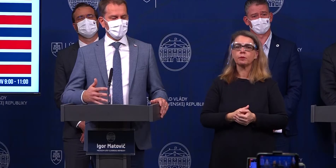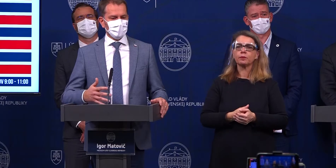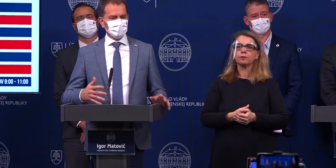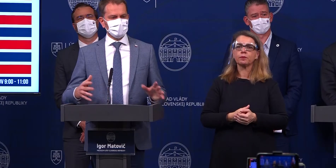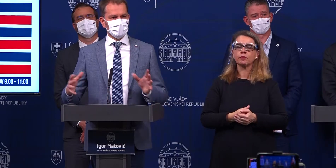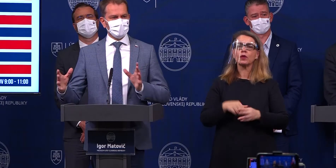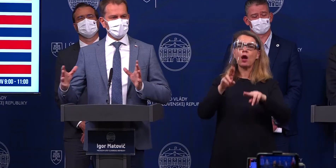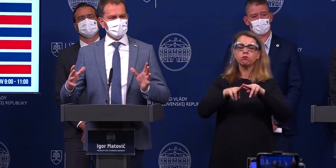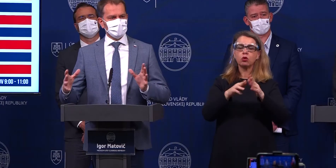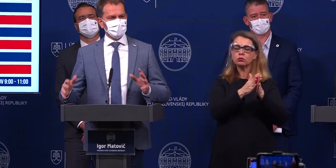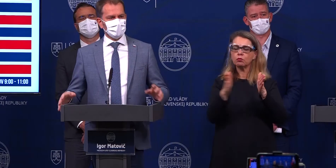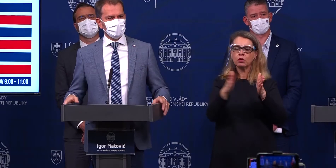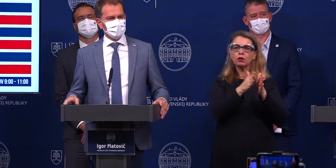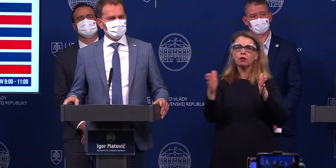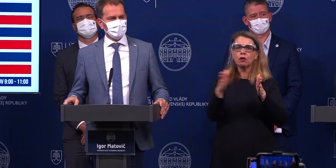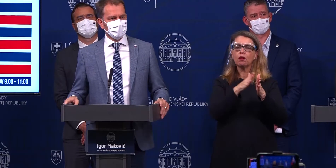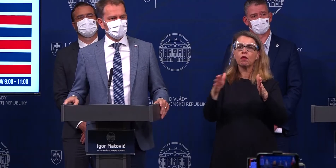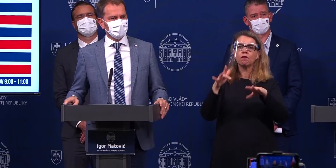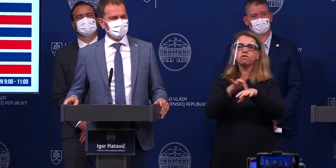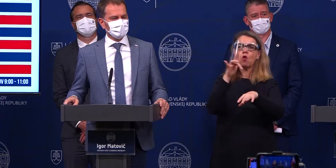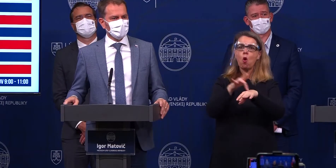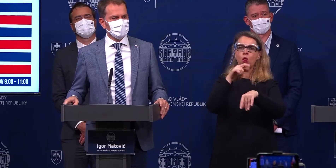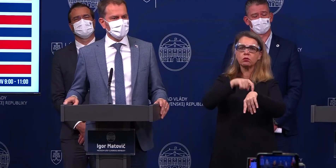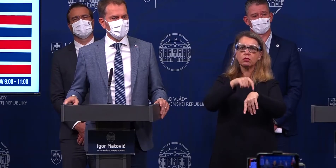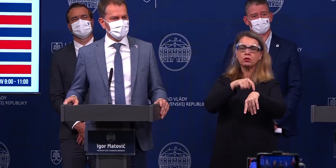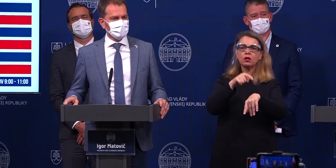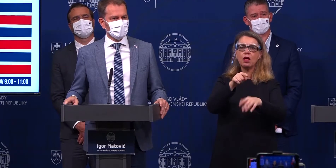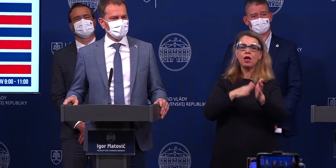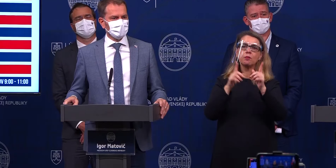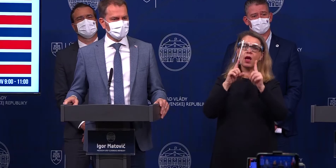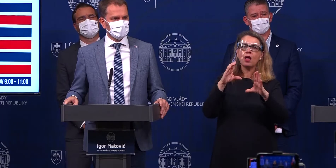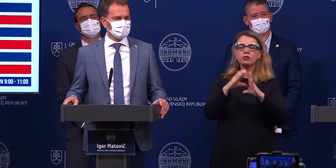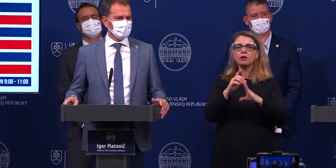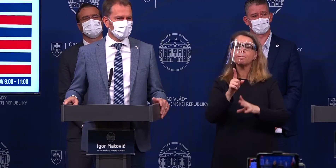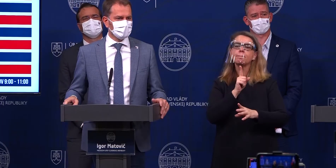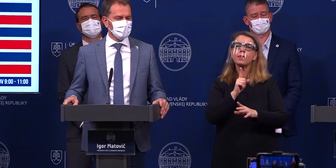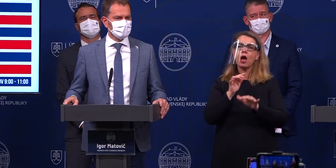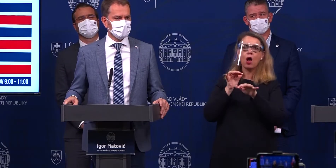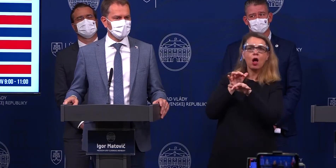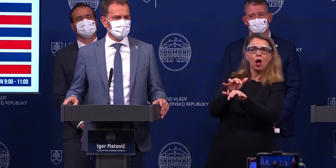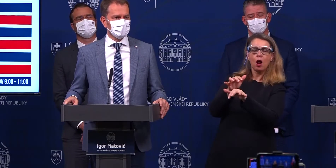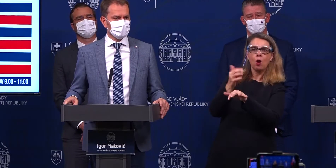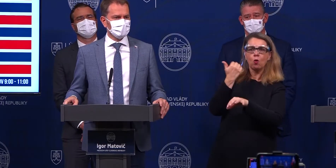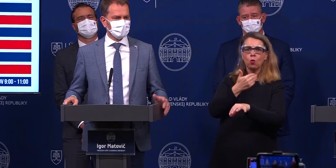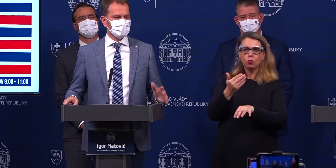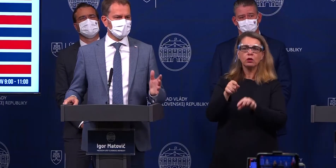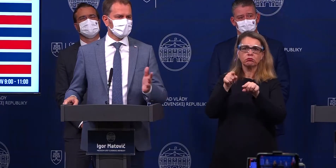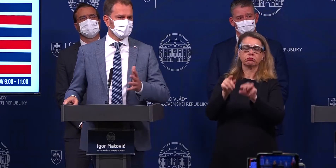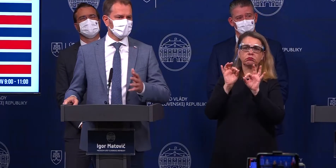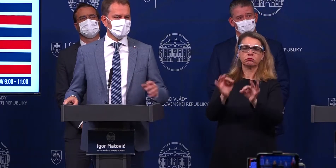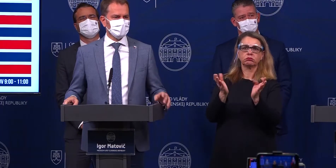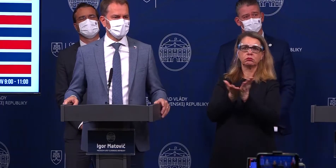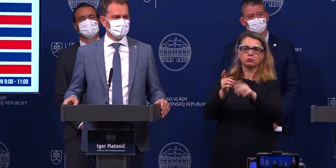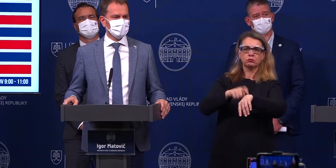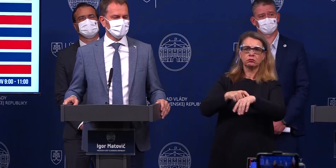a potom tam vytvára sa taký koridor, kedy to MHD je viac menej prázdne alebo veľmi, veľmi málo zaplnené a vtedy to vlastne